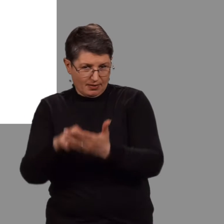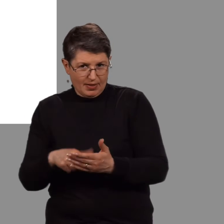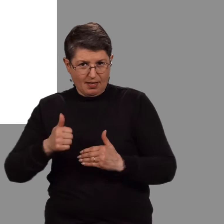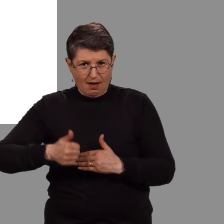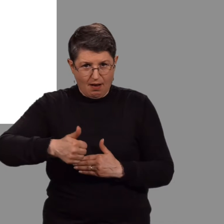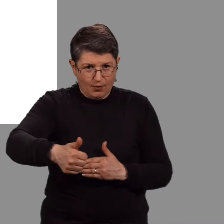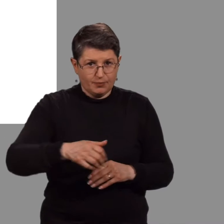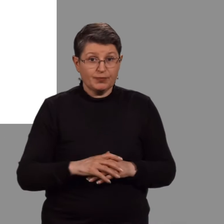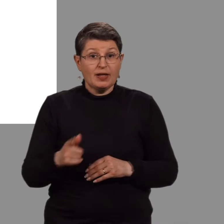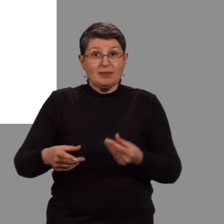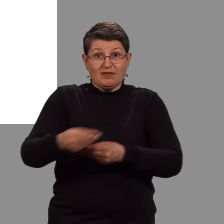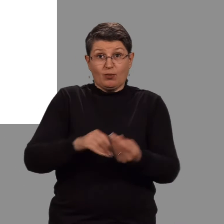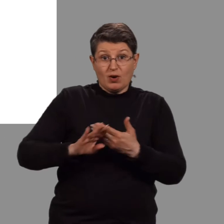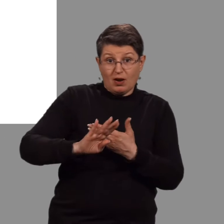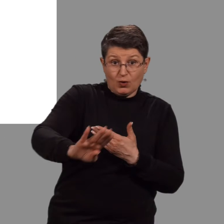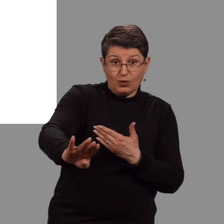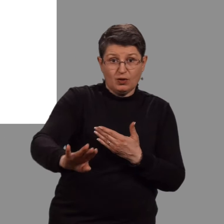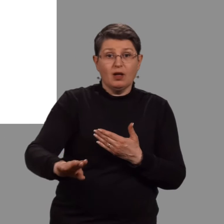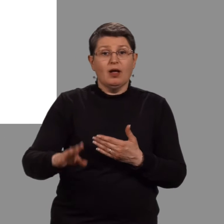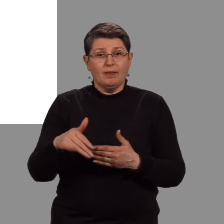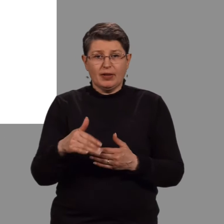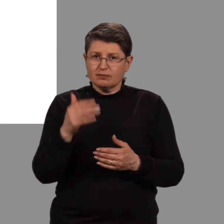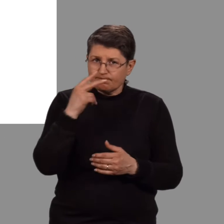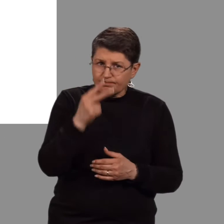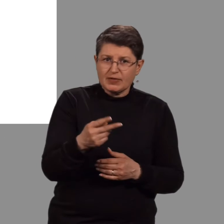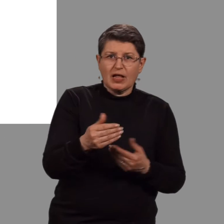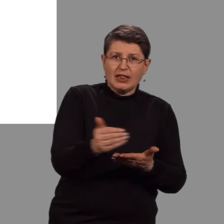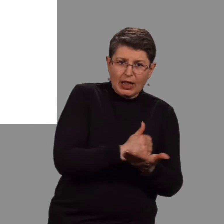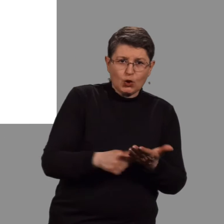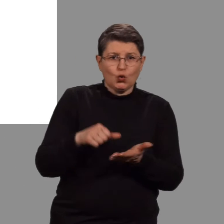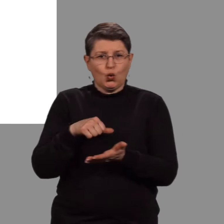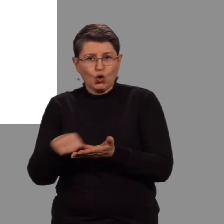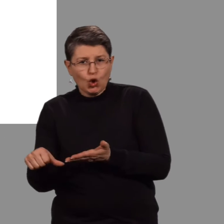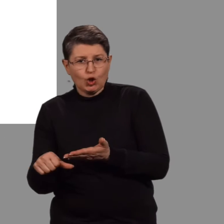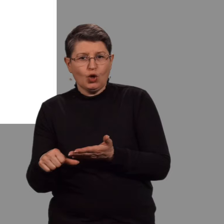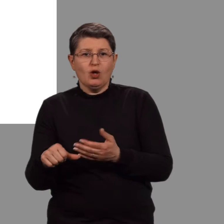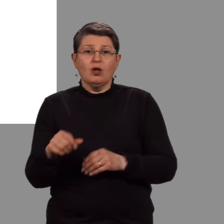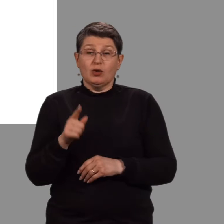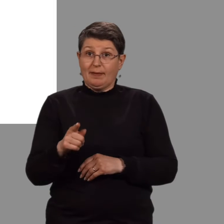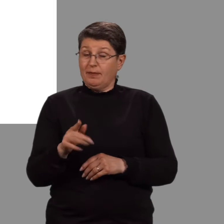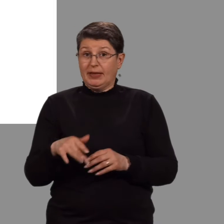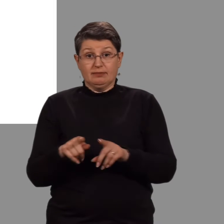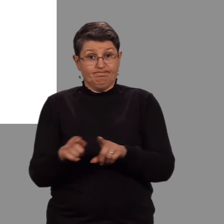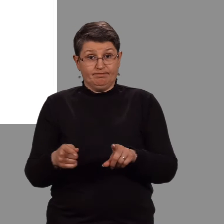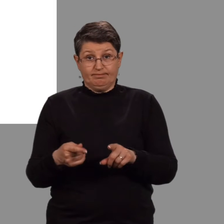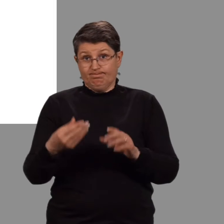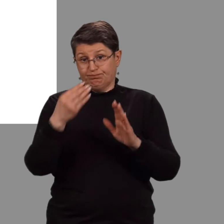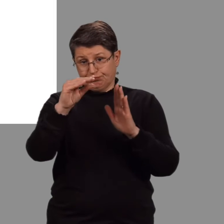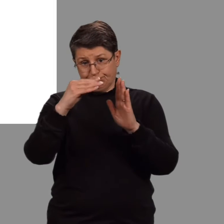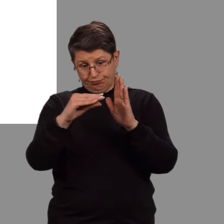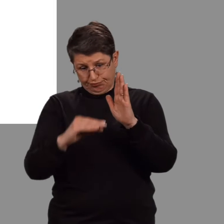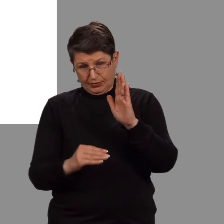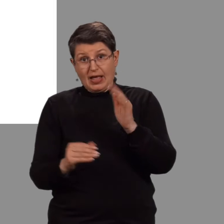Markmið með fjármála áallin er að útfæra markmiðum tekjur að gjöldin lófumvera og þróun þeirra. Í fjármála áallin eru sínd framlög, fjár